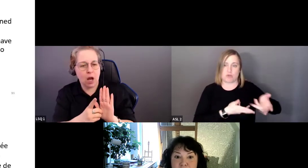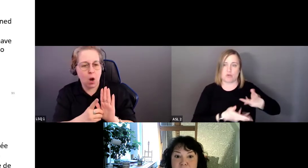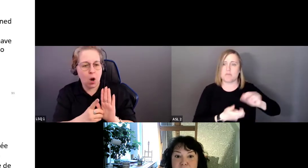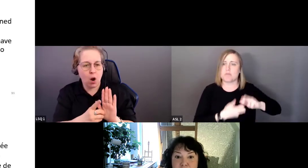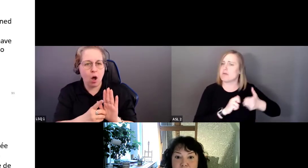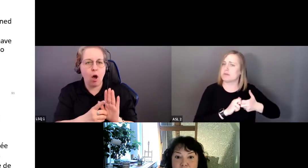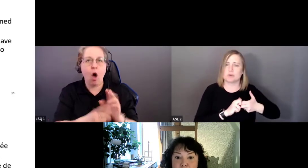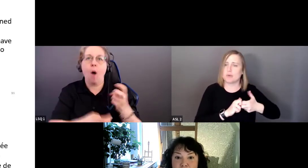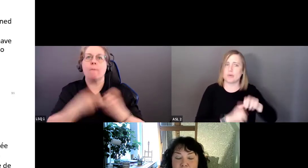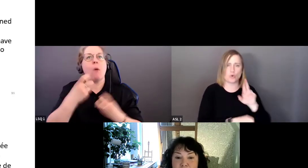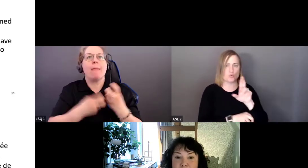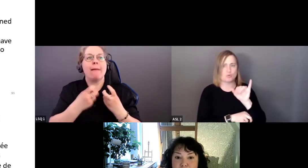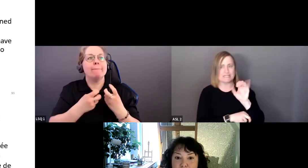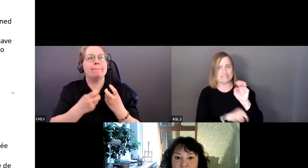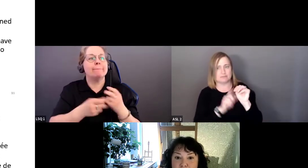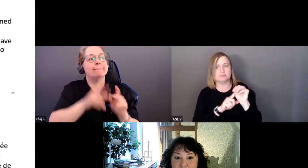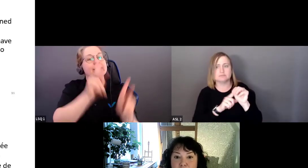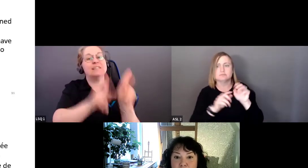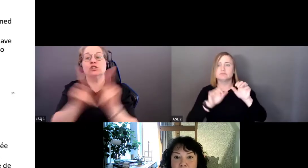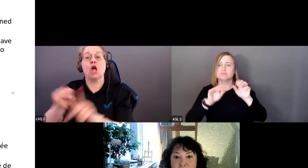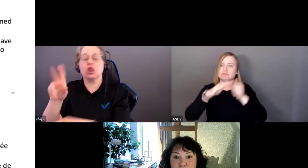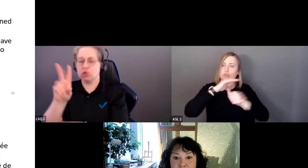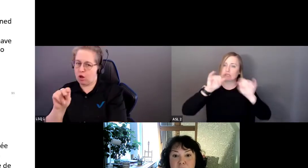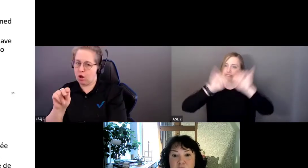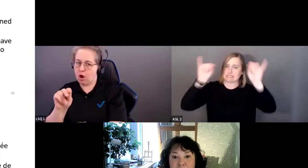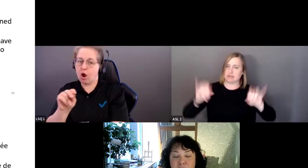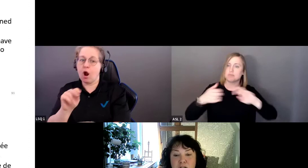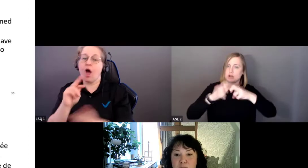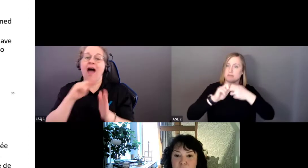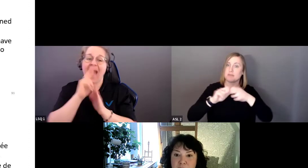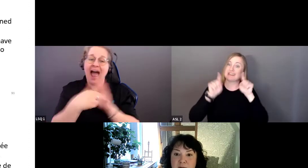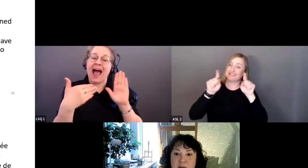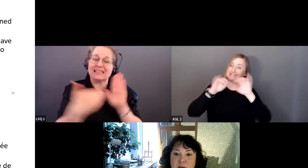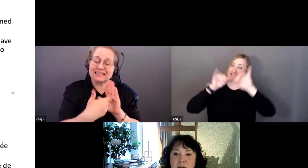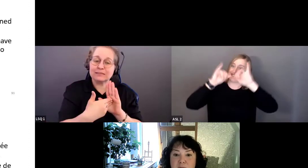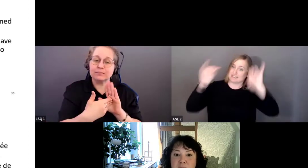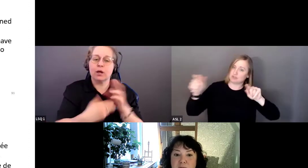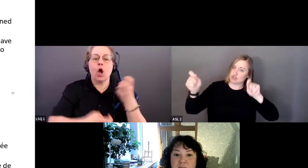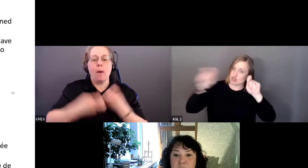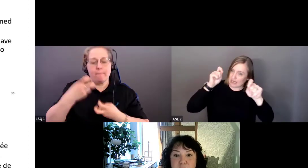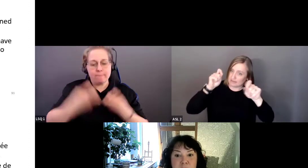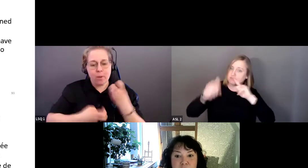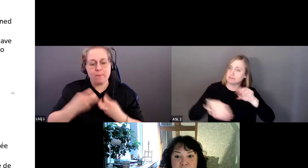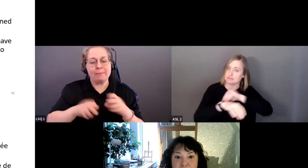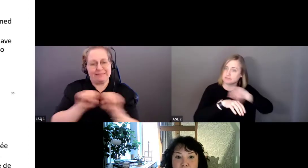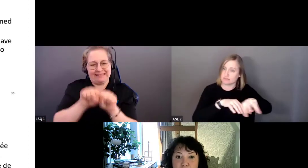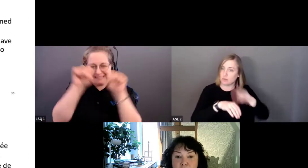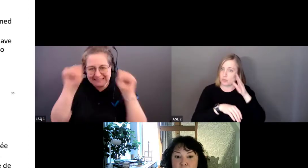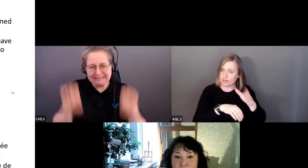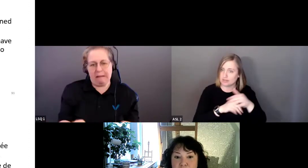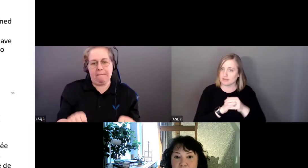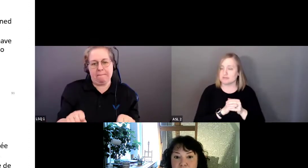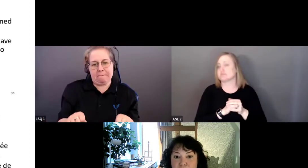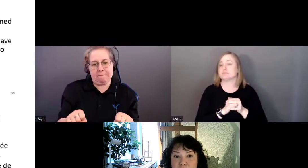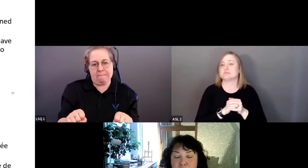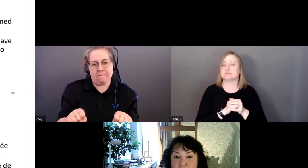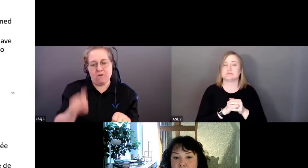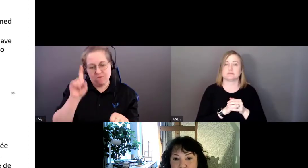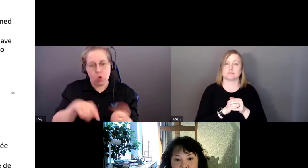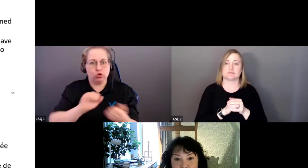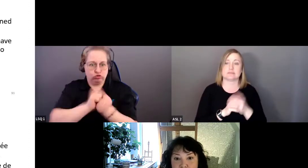problème interpersonnel. Le racisme est un problème systémique qui exige des changements de système.